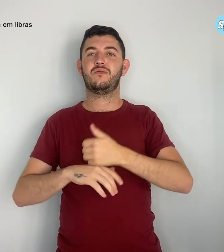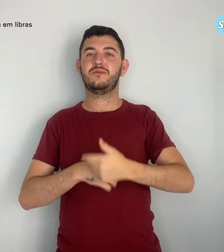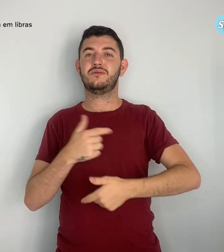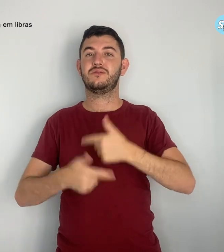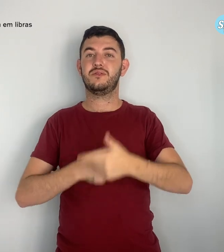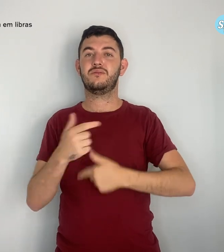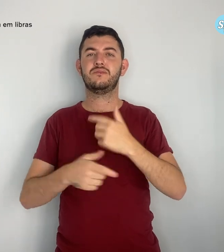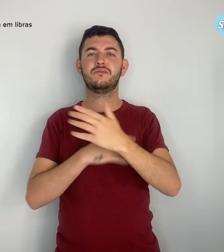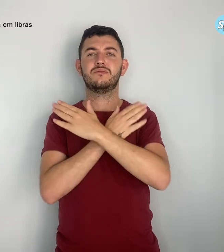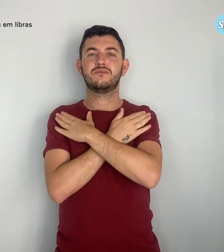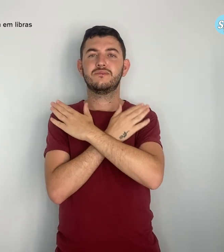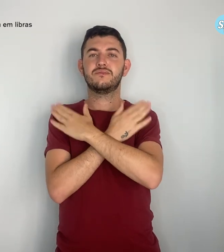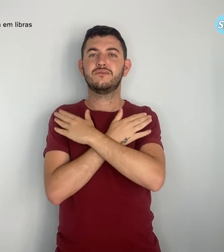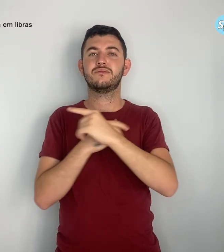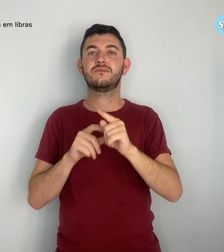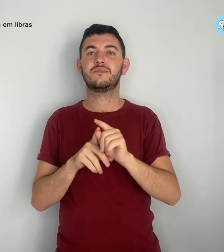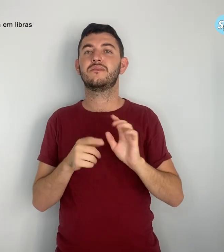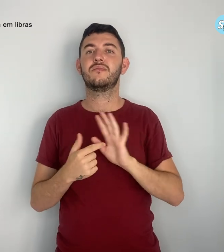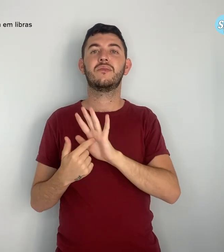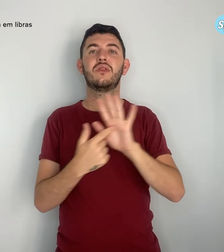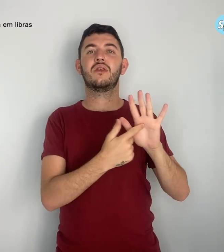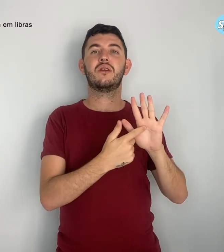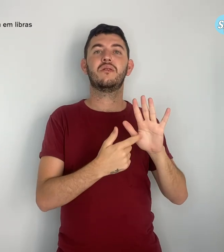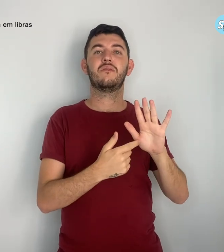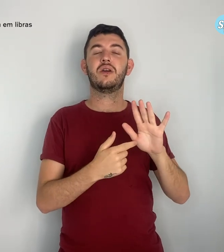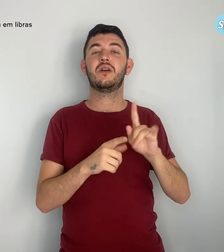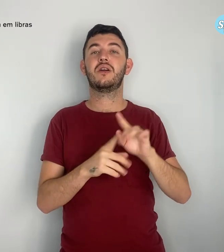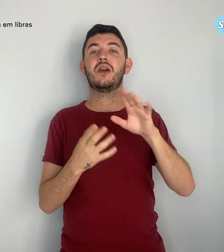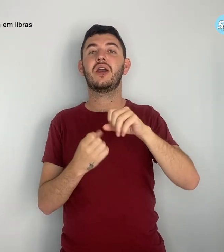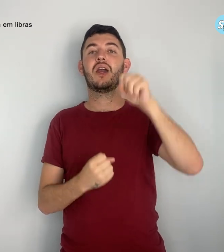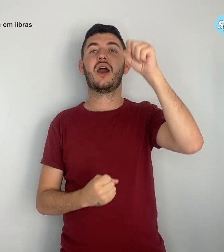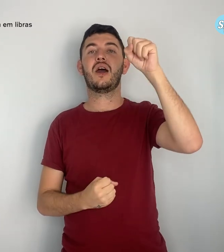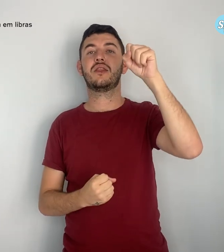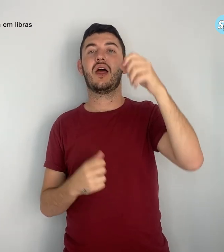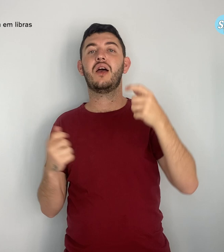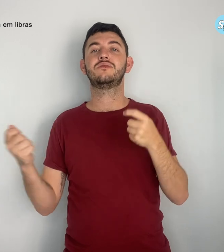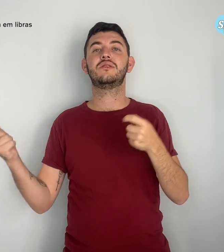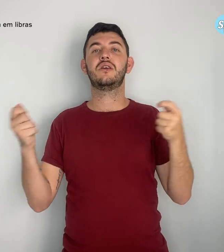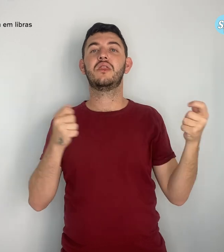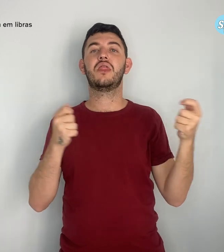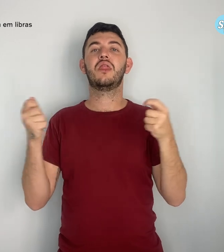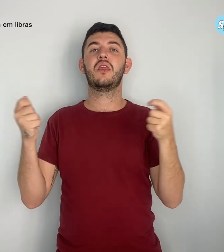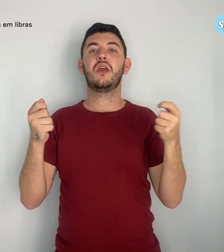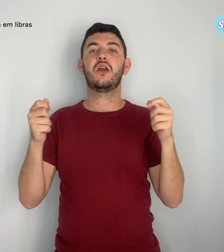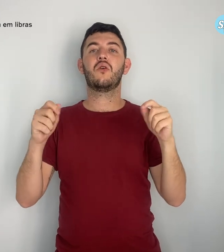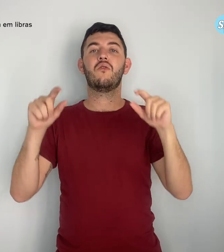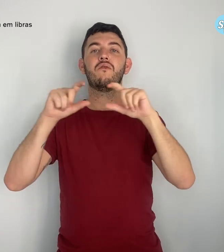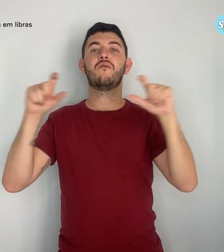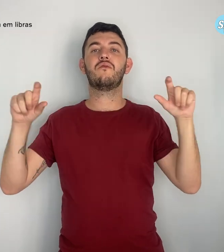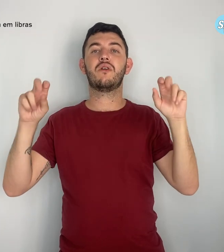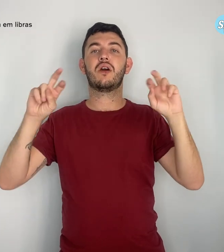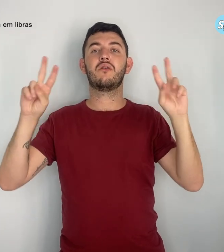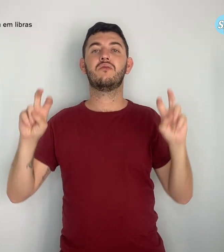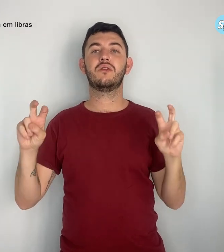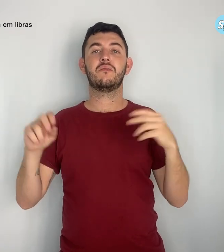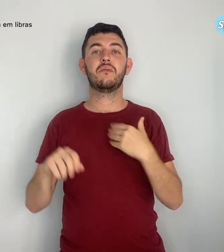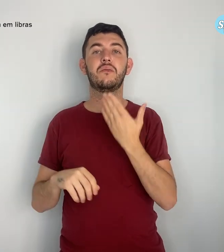exibem nos semáforos cartazes de papelão com frases de pedidos de ajuda que